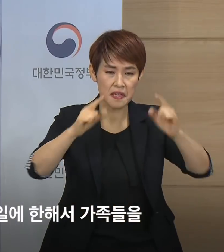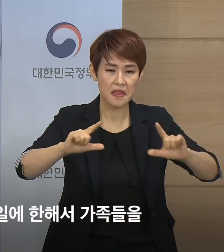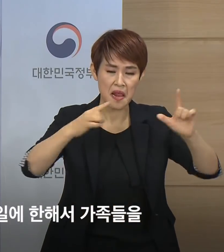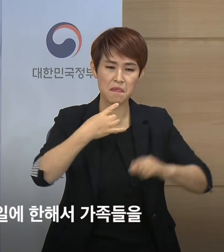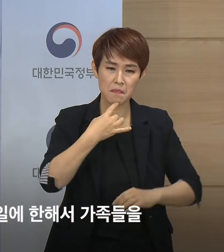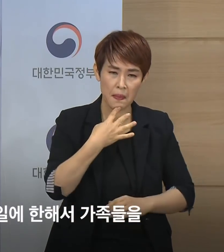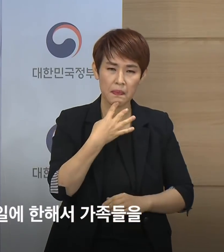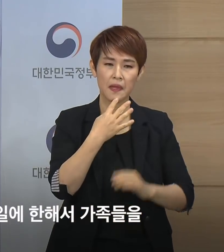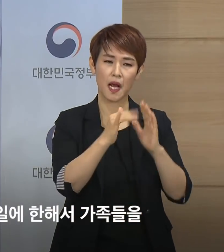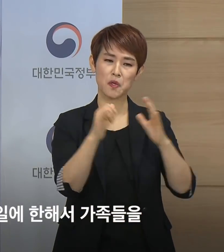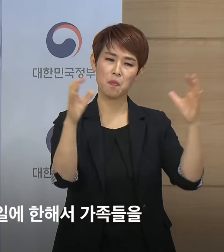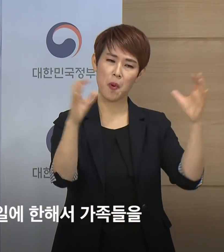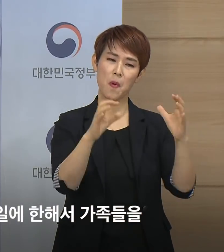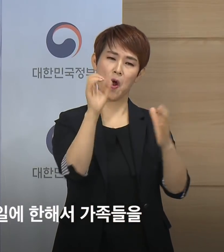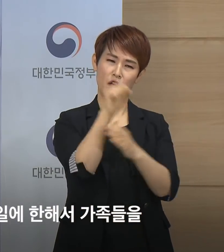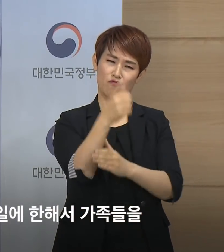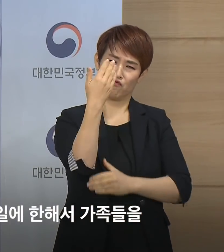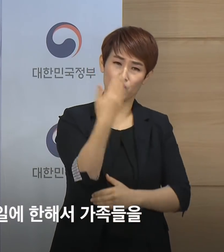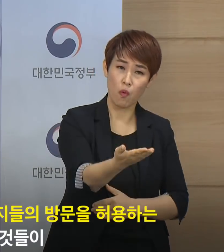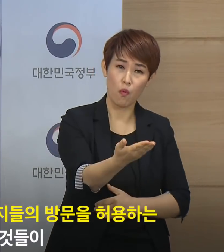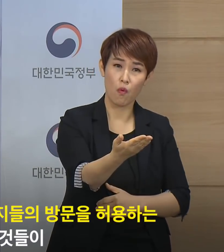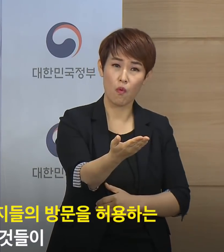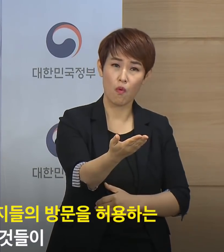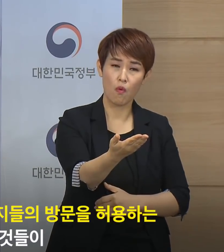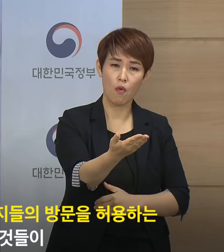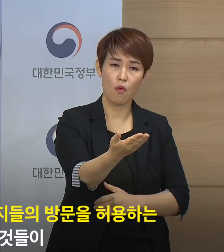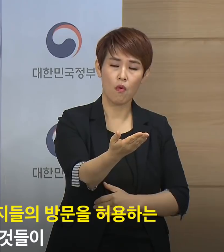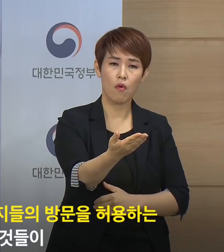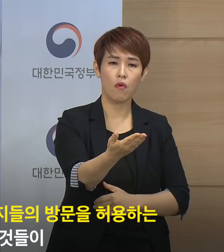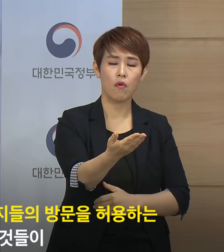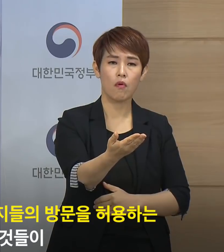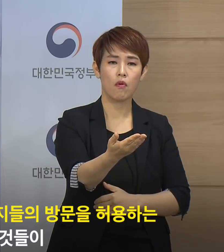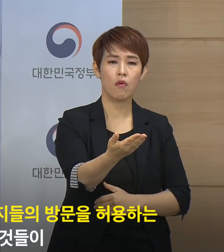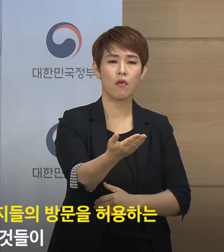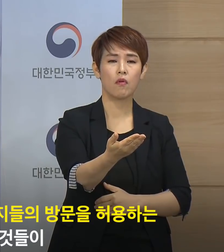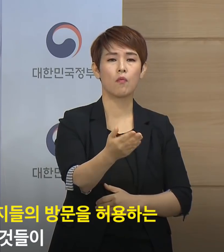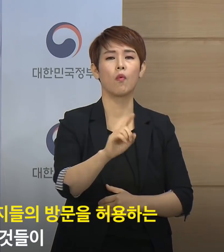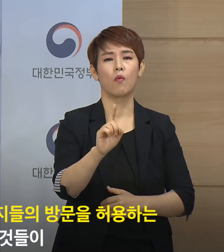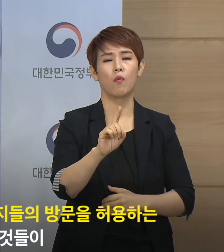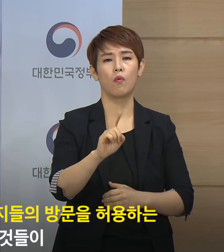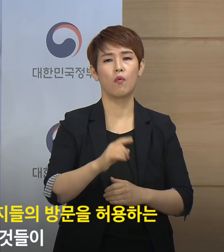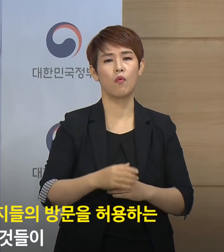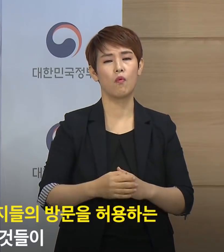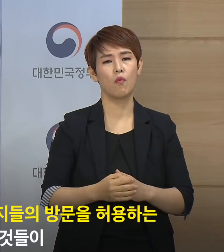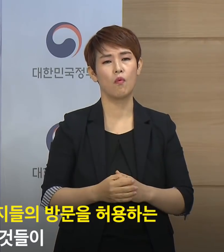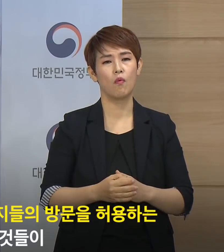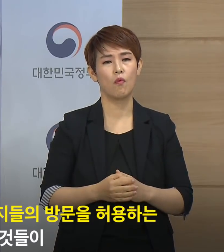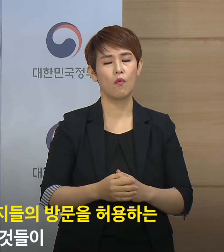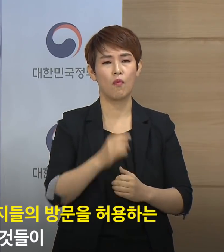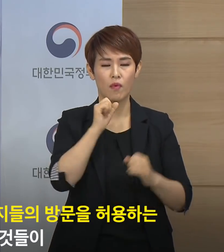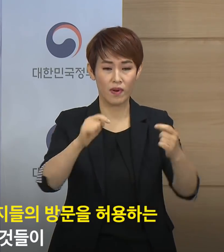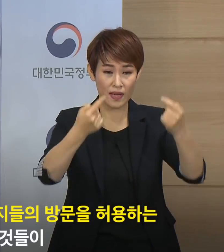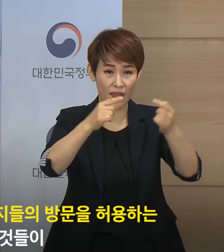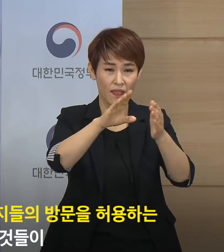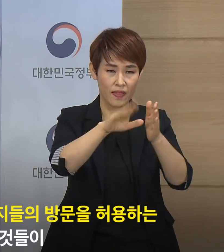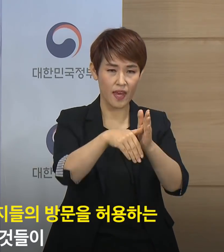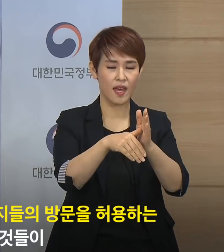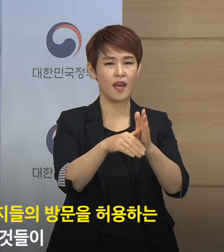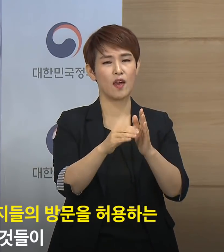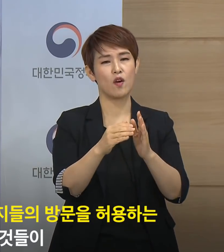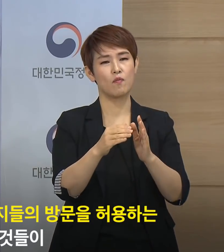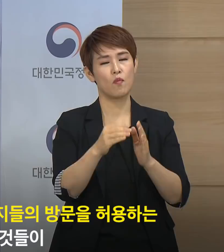가족들을 예외로 허용해 준다는 것이 설 때 귀성을 혹은 부모님들이나 친지들의 방문을